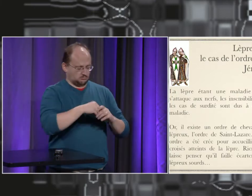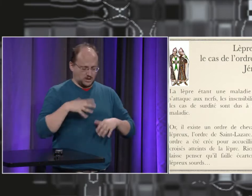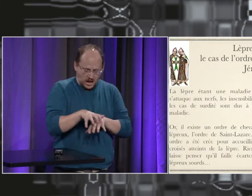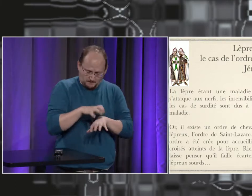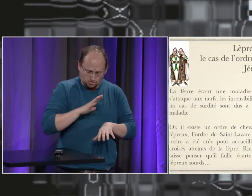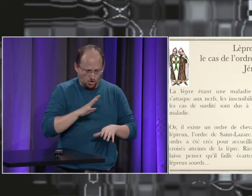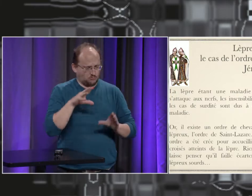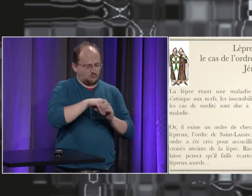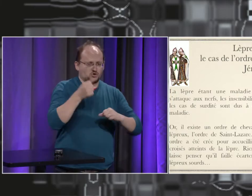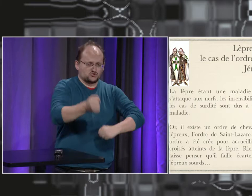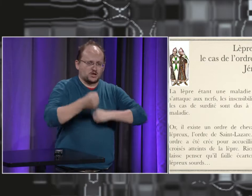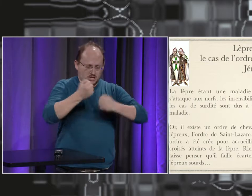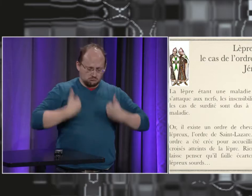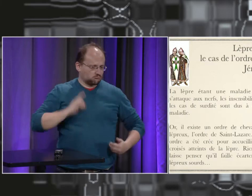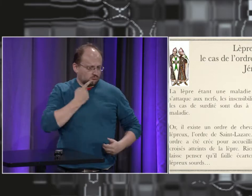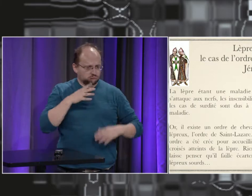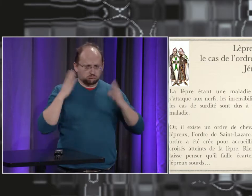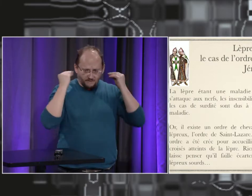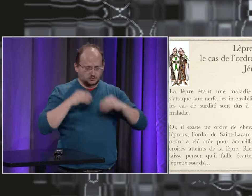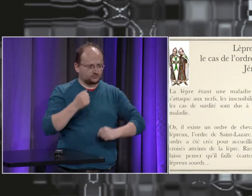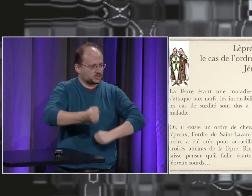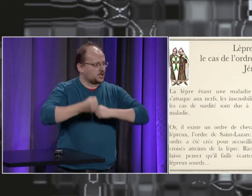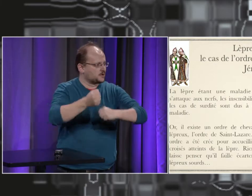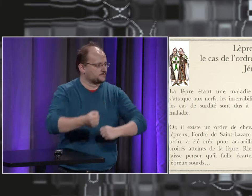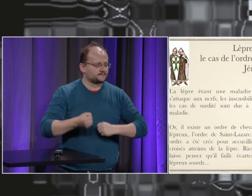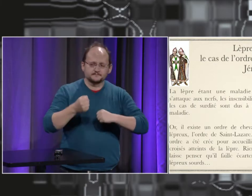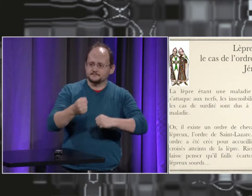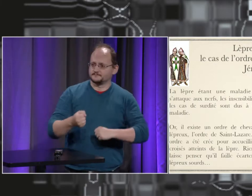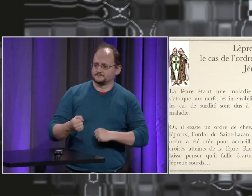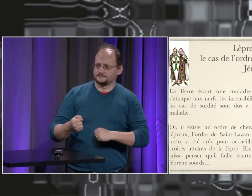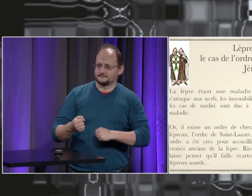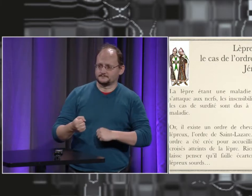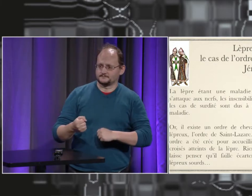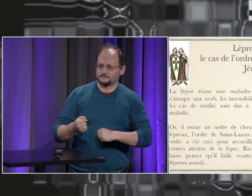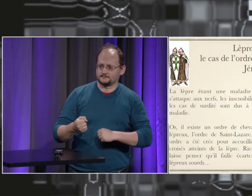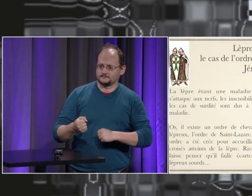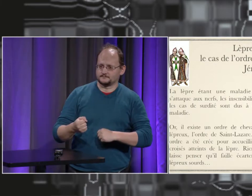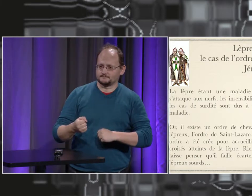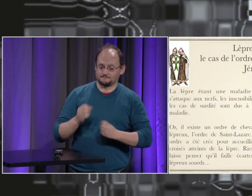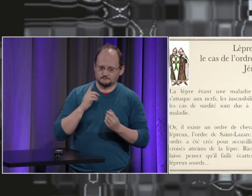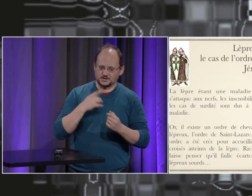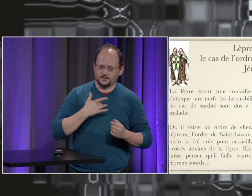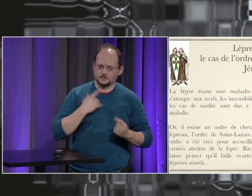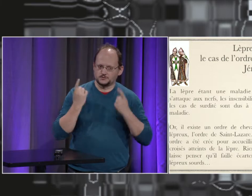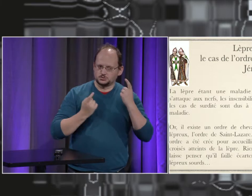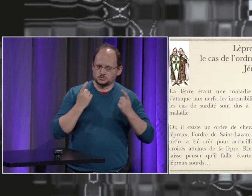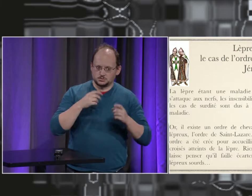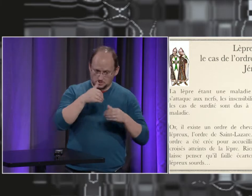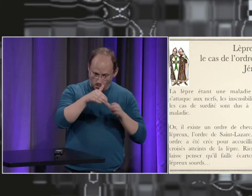et c'est donc on pense qu'il y avait parmi les chevaliers touchés par la lèpre